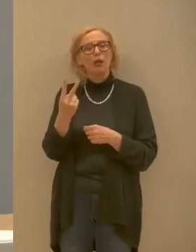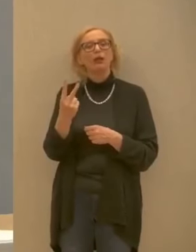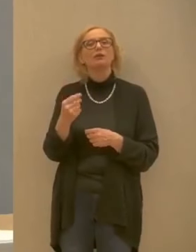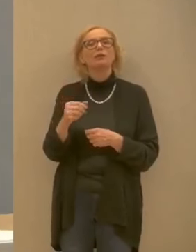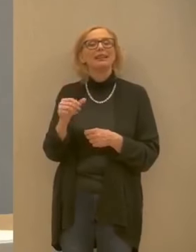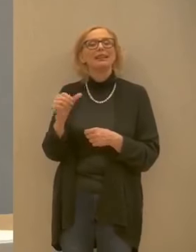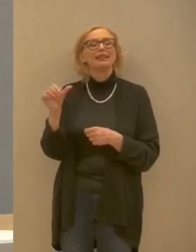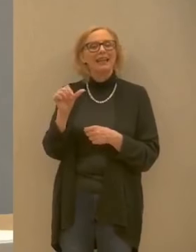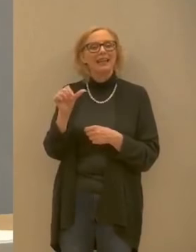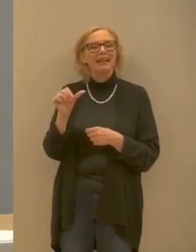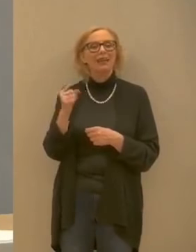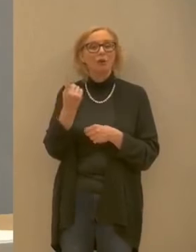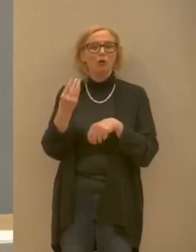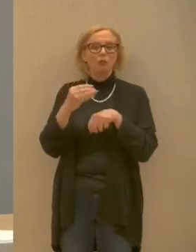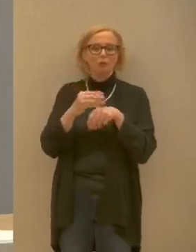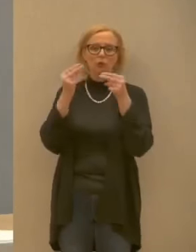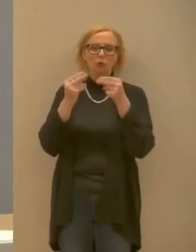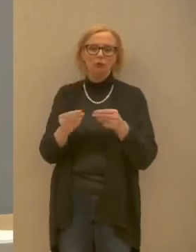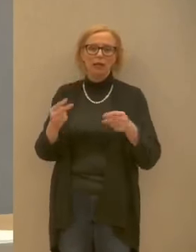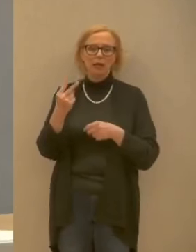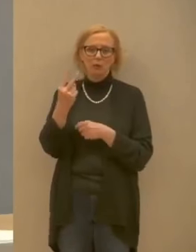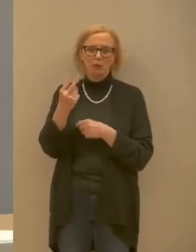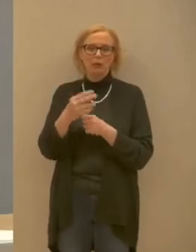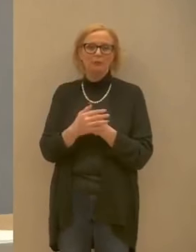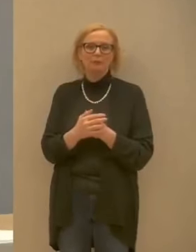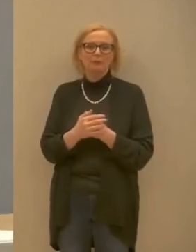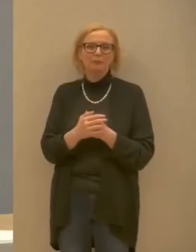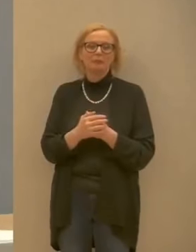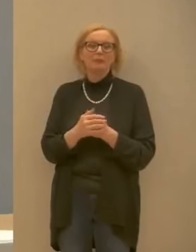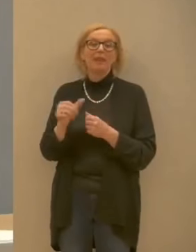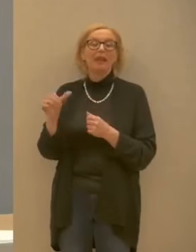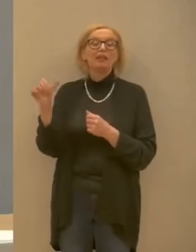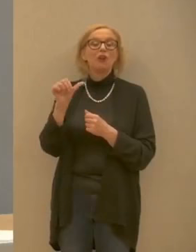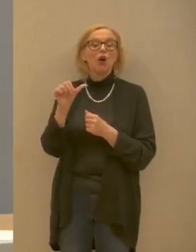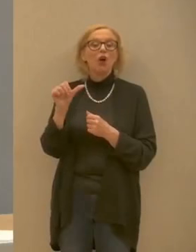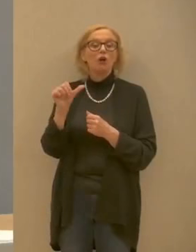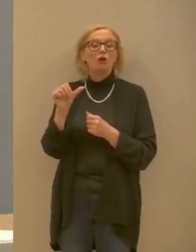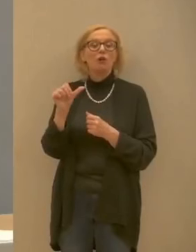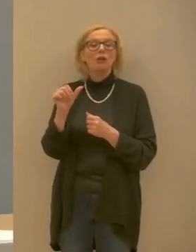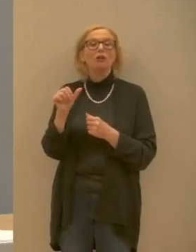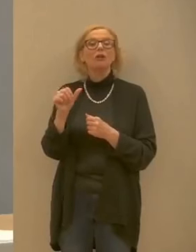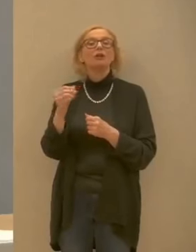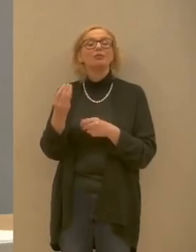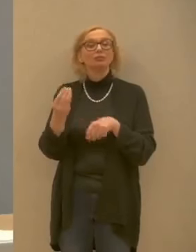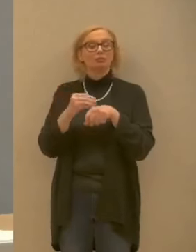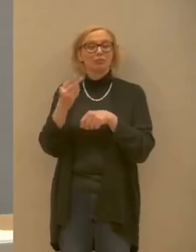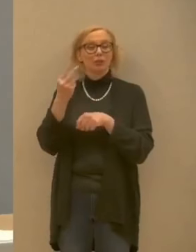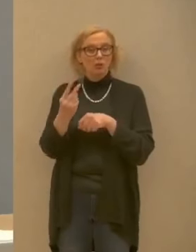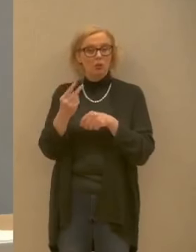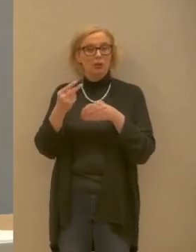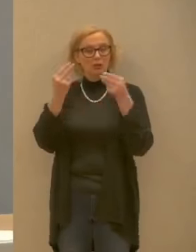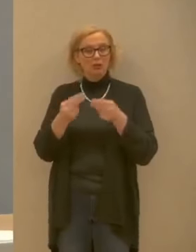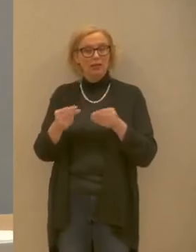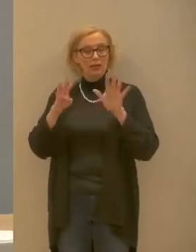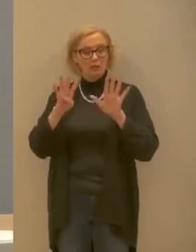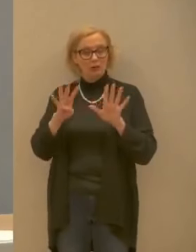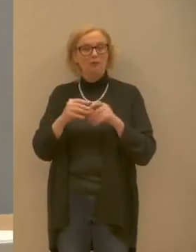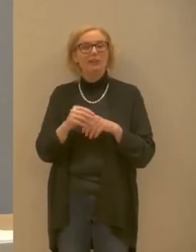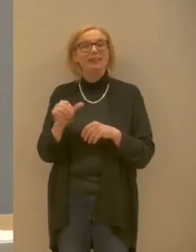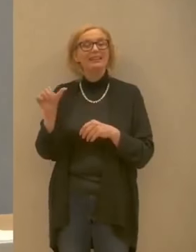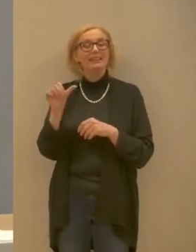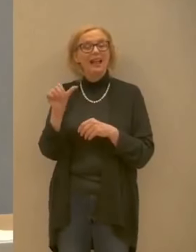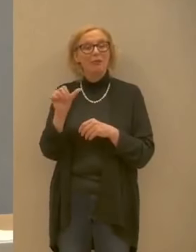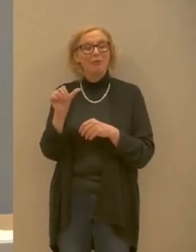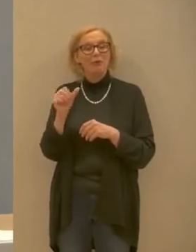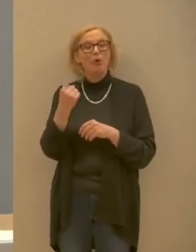Stenico 1 in più per un totale di 2 Storo più 2 per un totale di 9 A Strembo